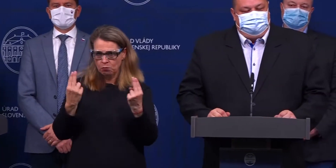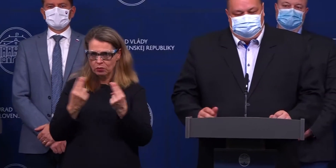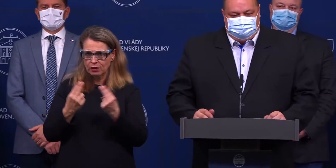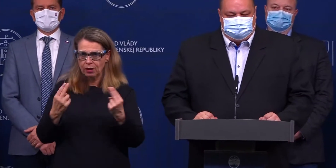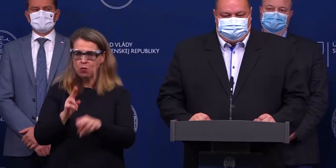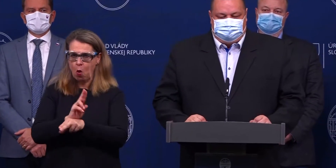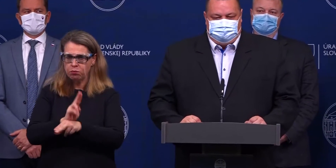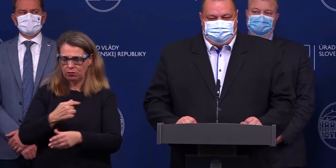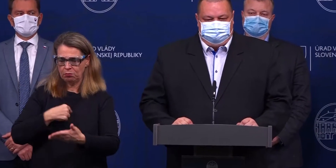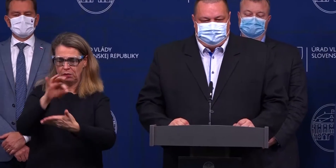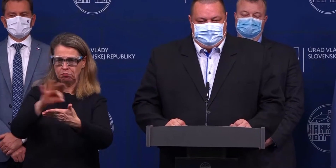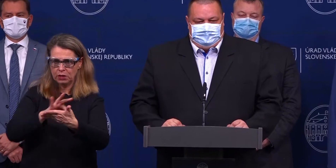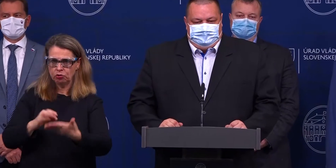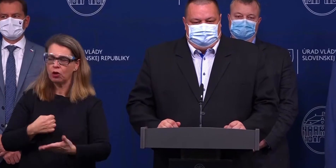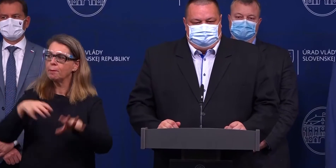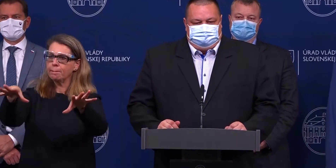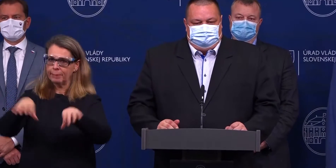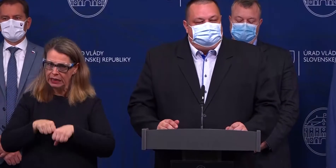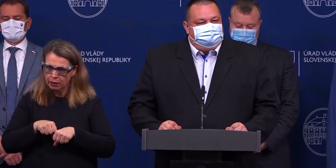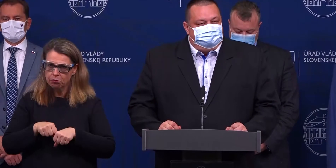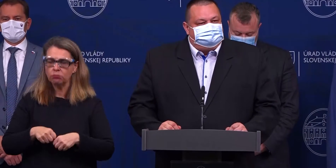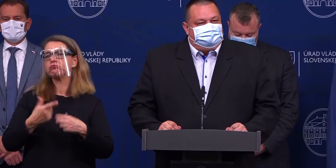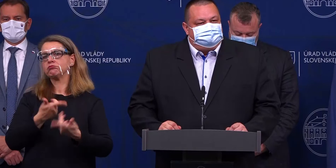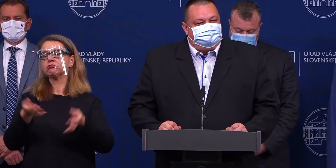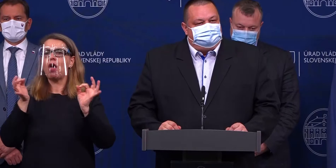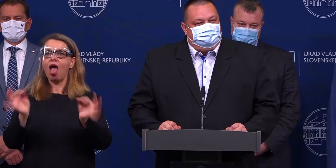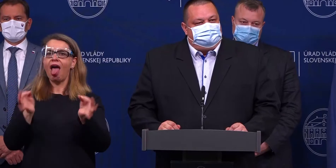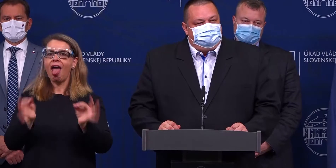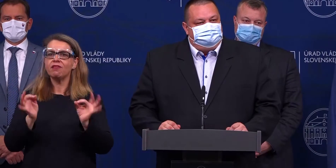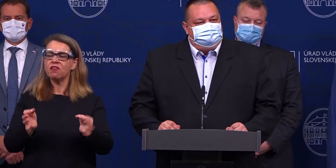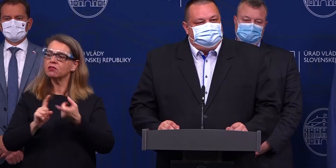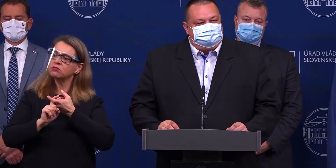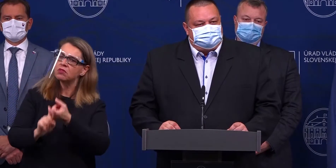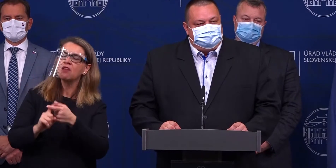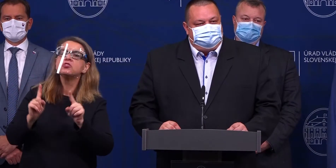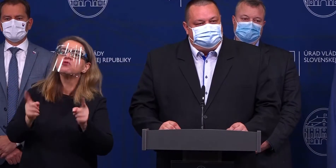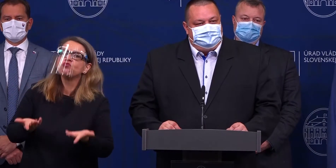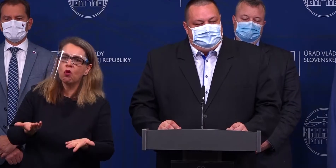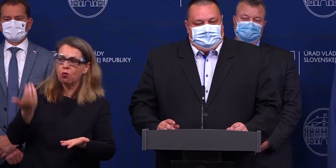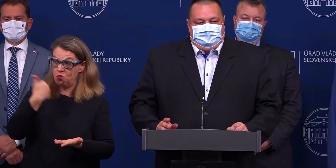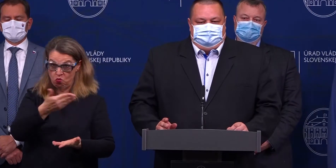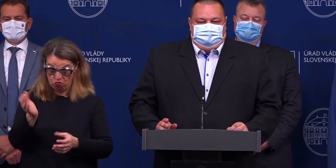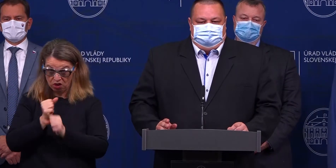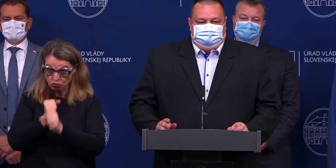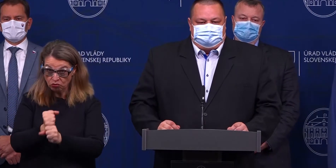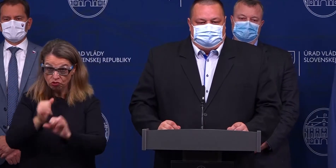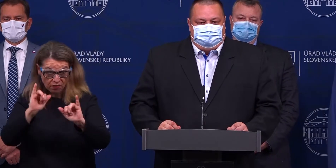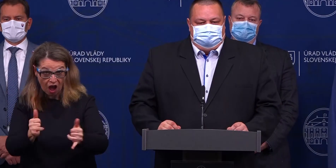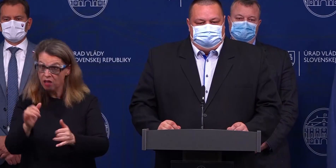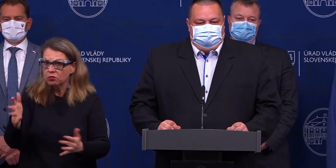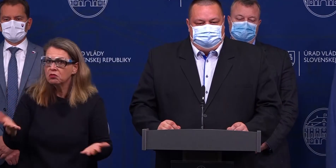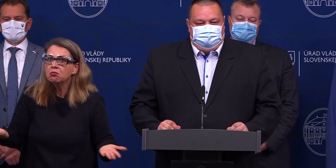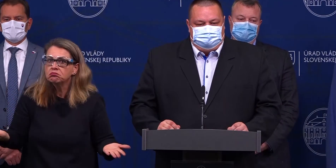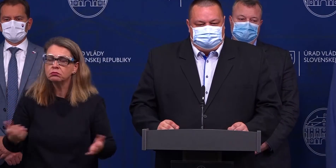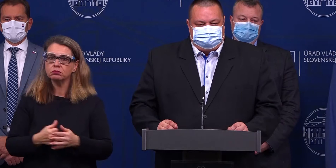píšeme, ktoré príjmame, ich efekt závisí od toho, ako ich budú ľudia dodržiavať. Už